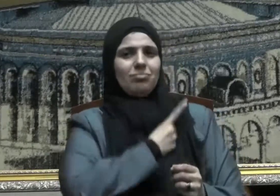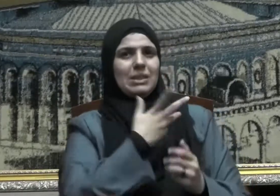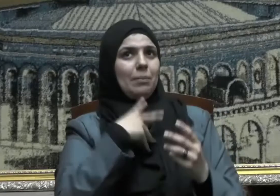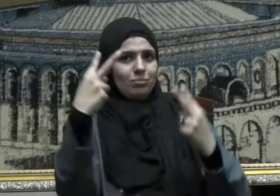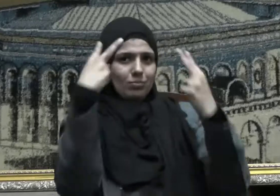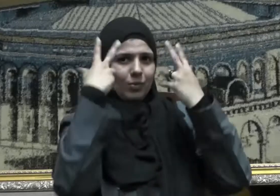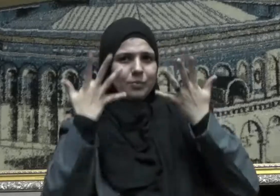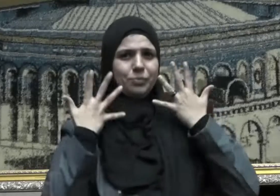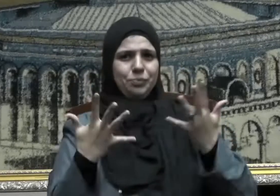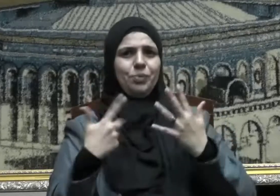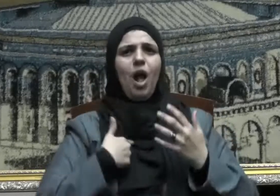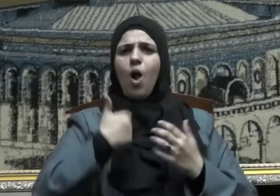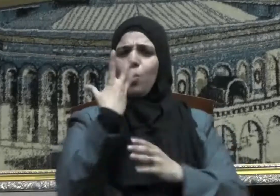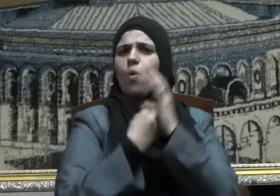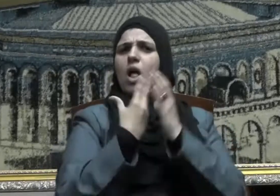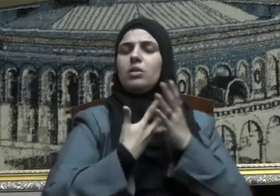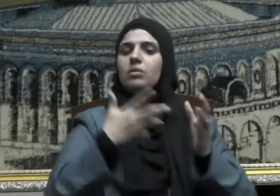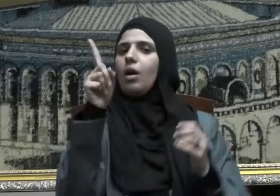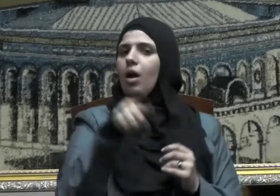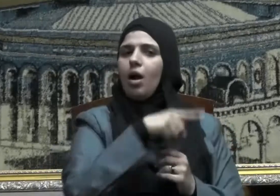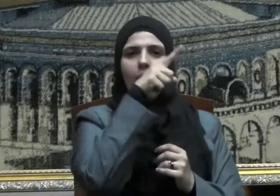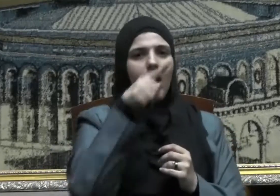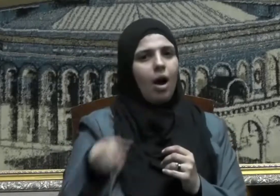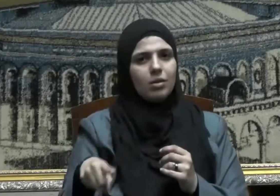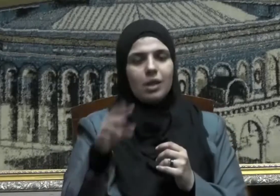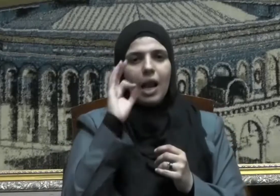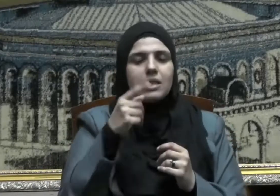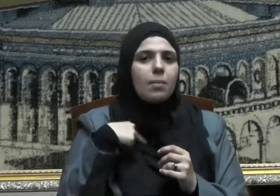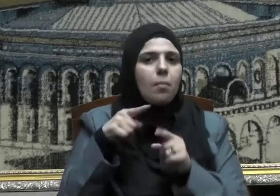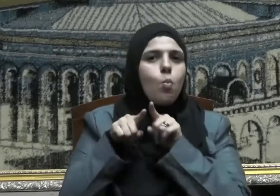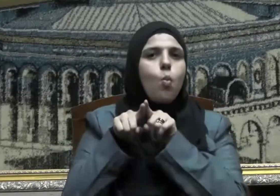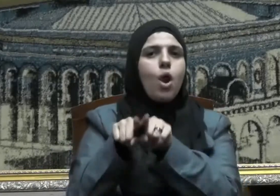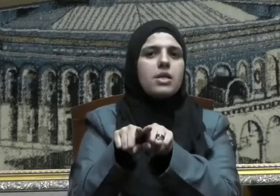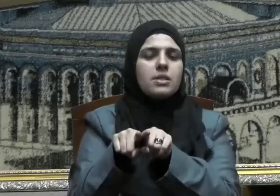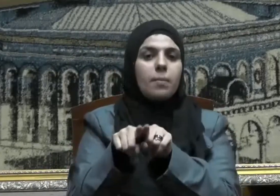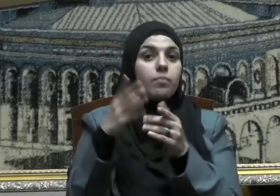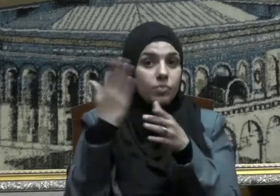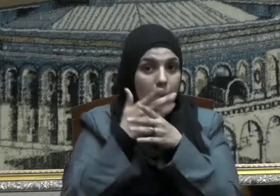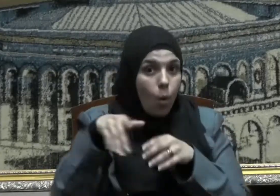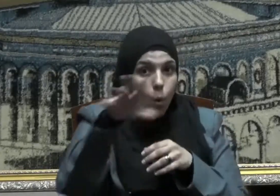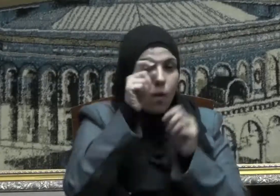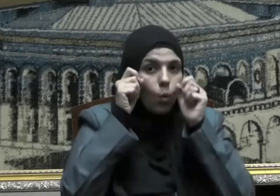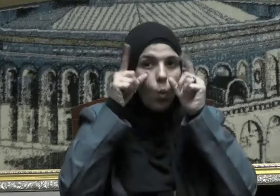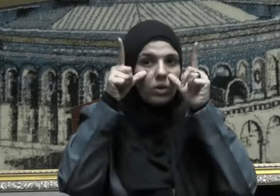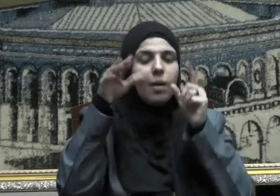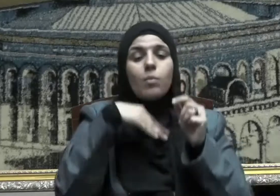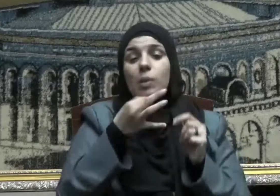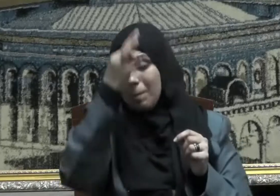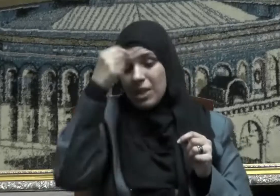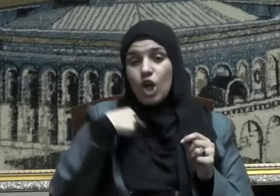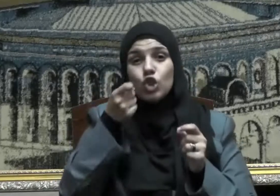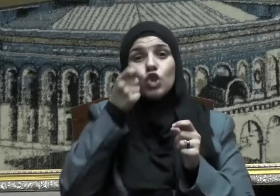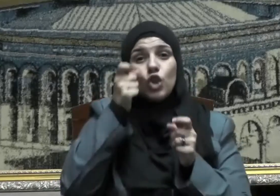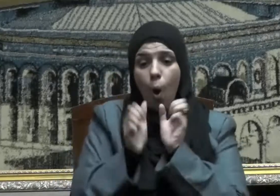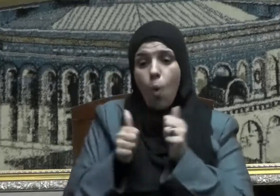الحقيقية تكون بالكيف لا بالكم وهنا تكون القلة